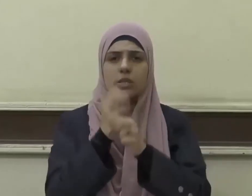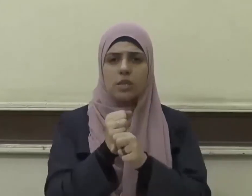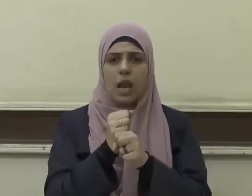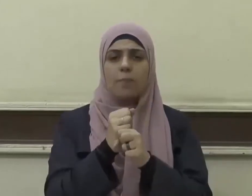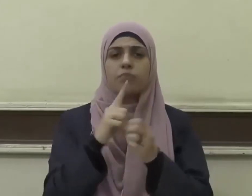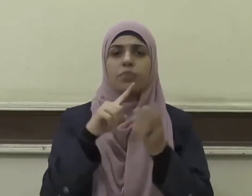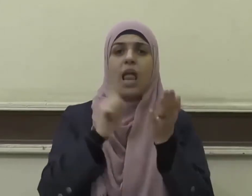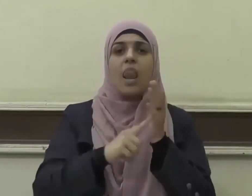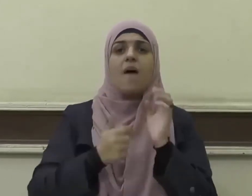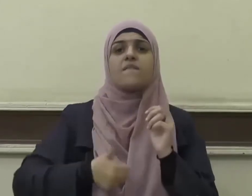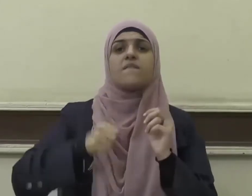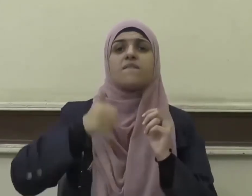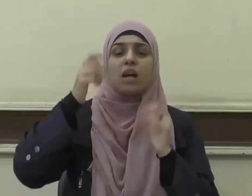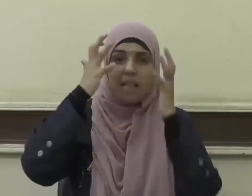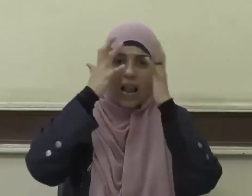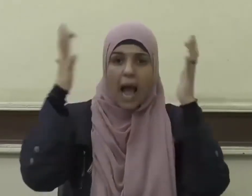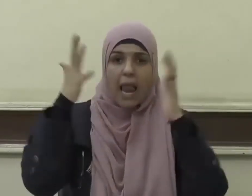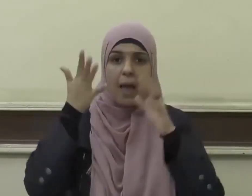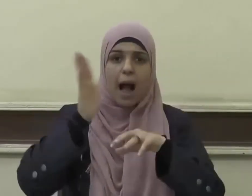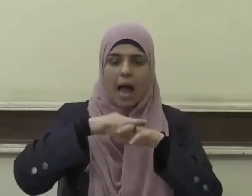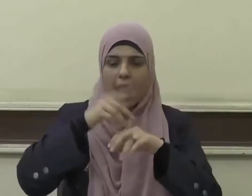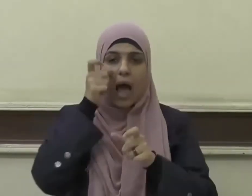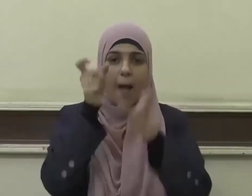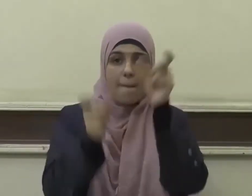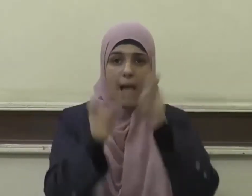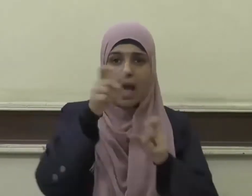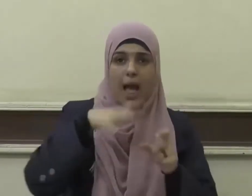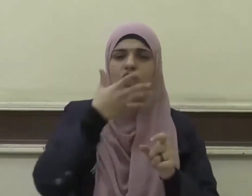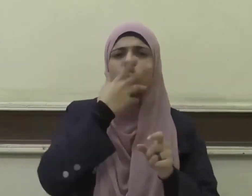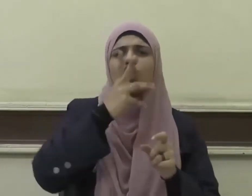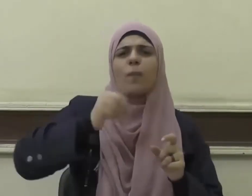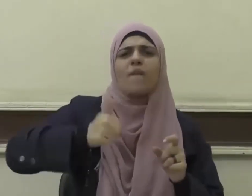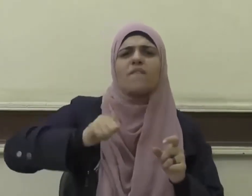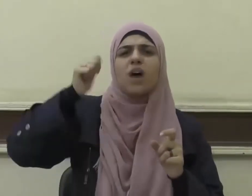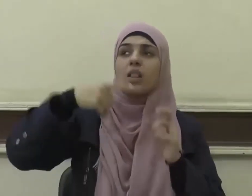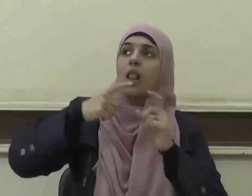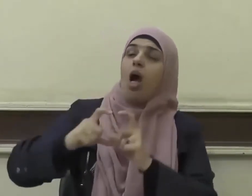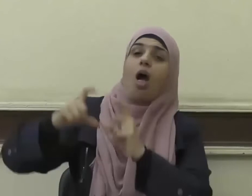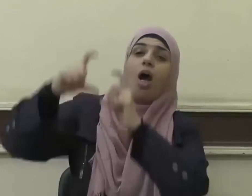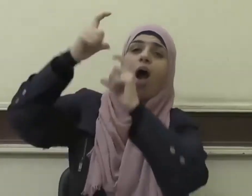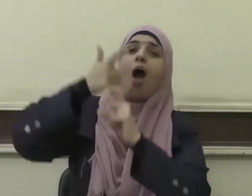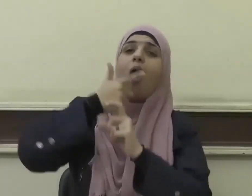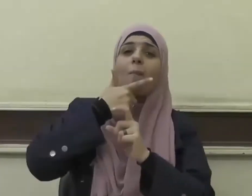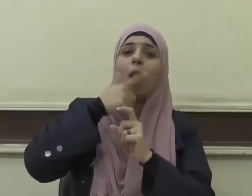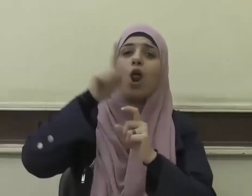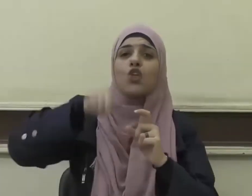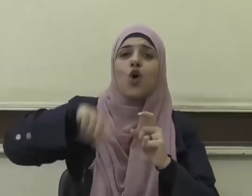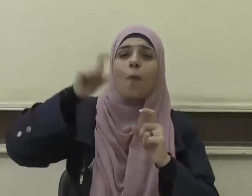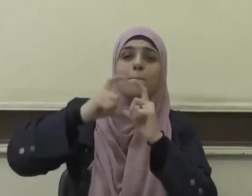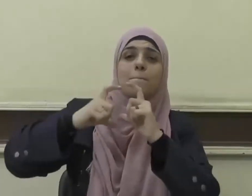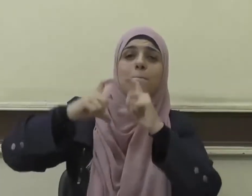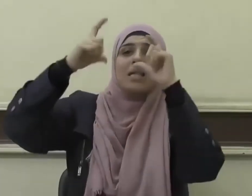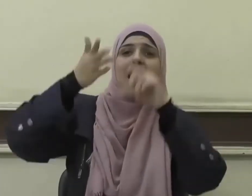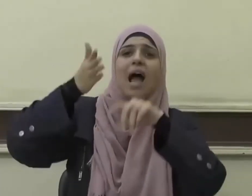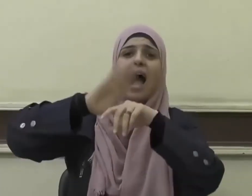فضل العالم على العابد كفضل القمر ليلة البدر على سائر الكواكب